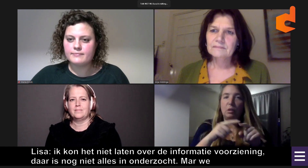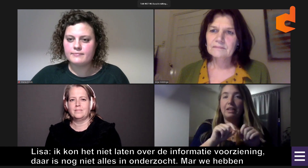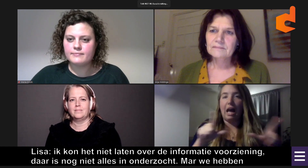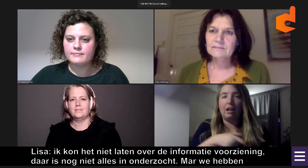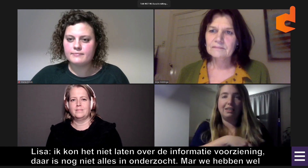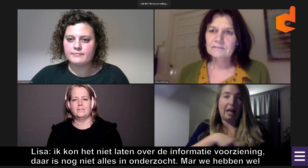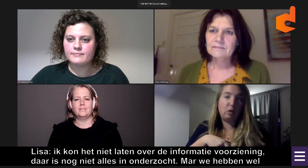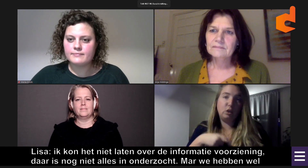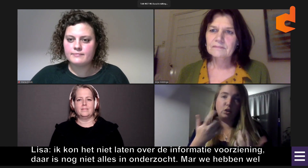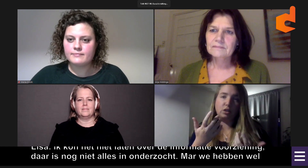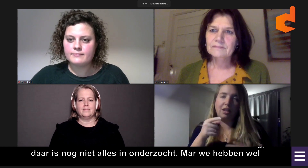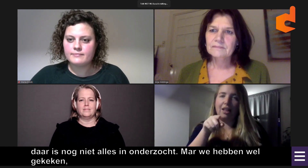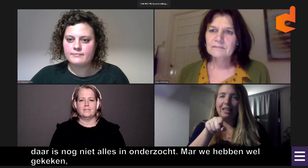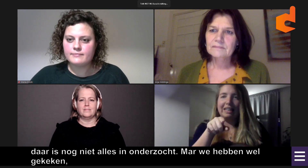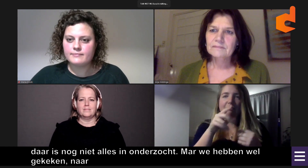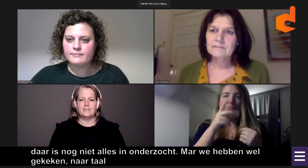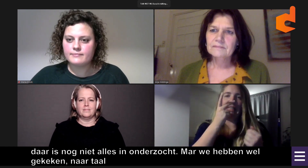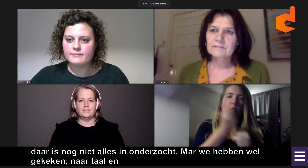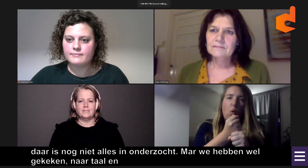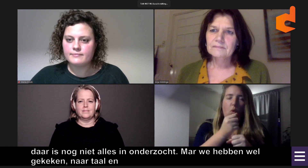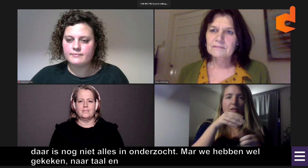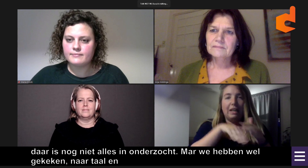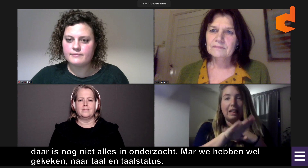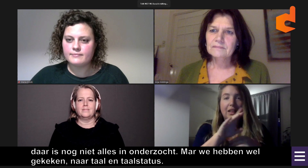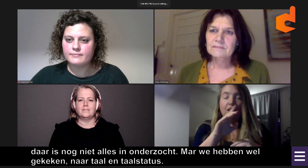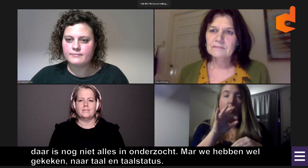naar taal en taalstatus.